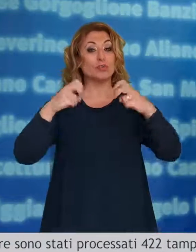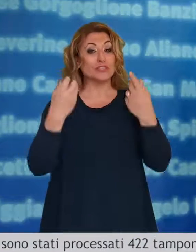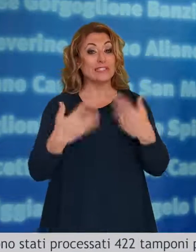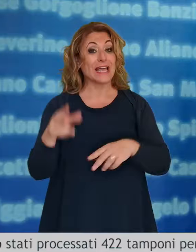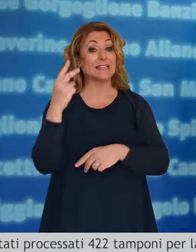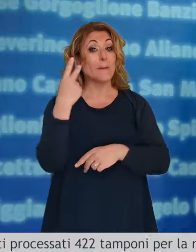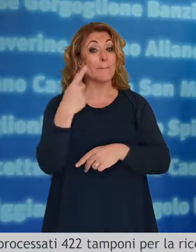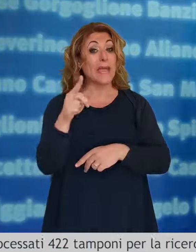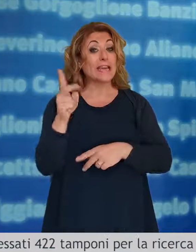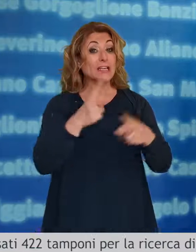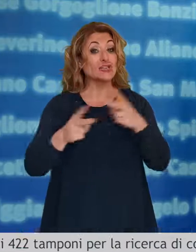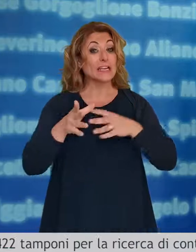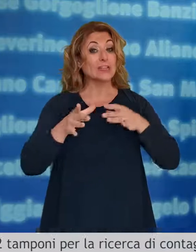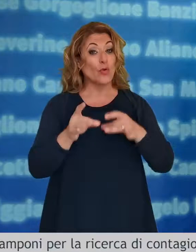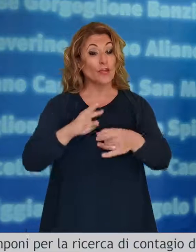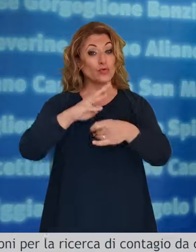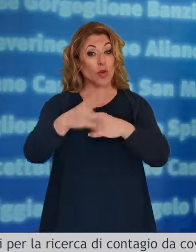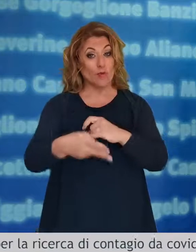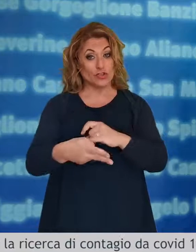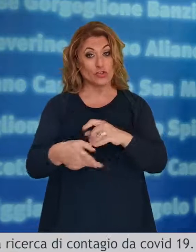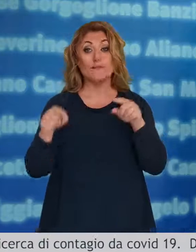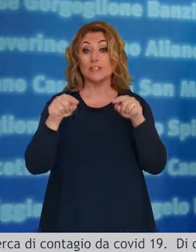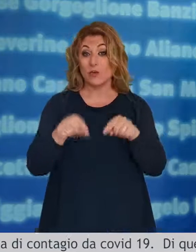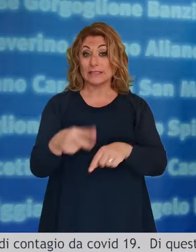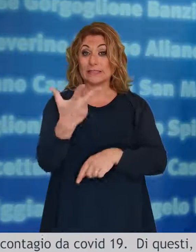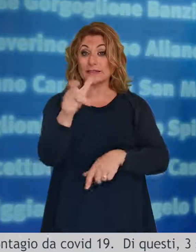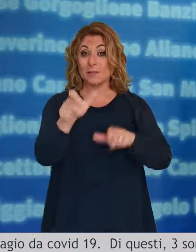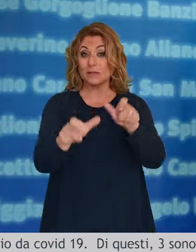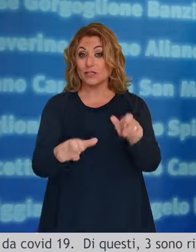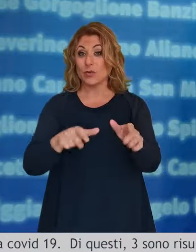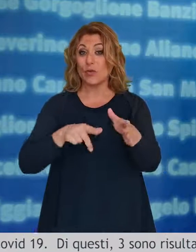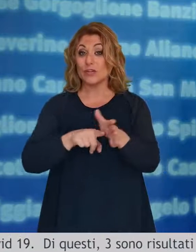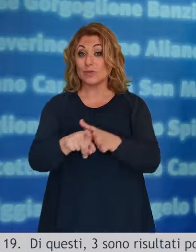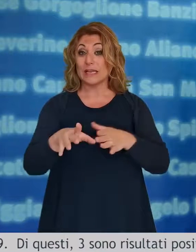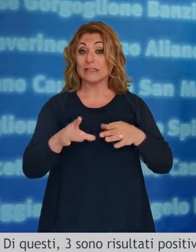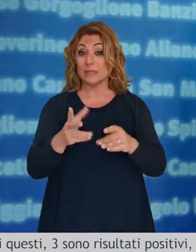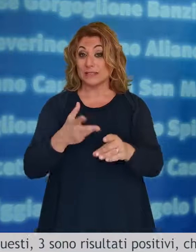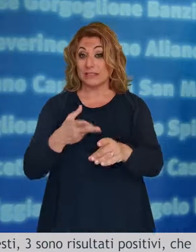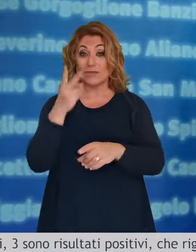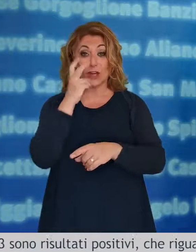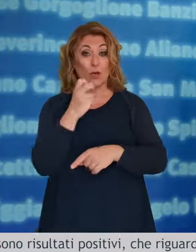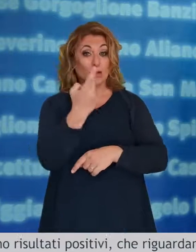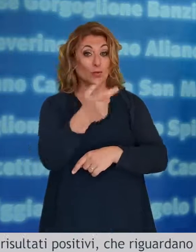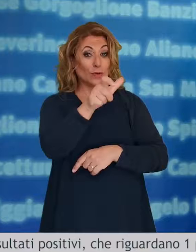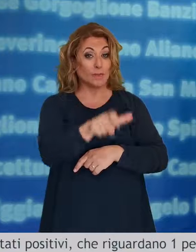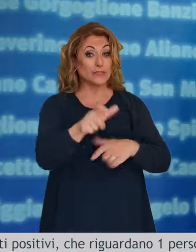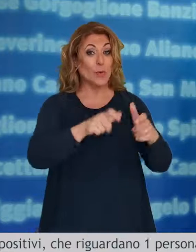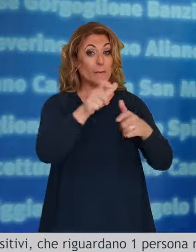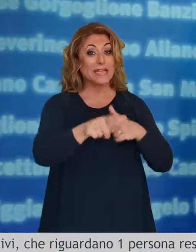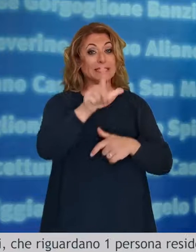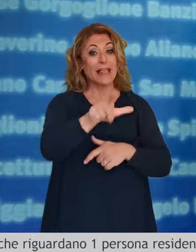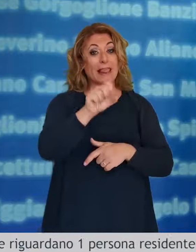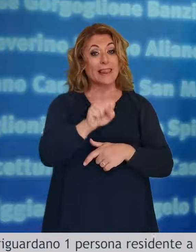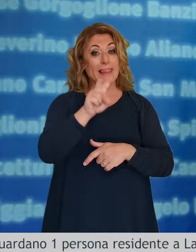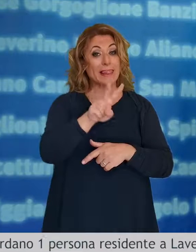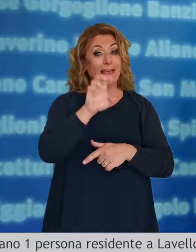tamponi per la ricerca di contagio da Covid-19. Di questi tre sono i risultati positivi che riguardano